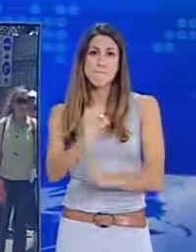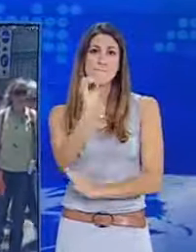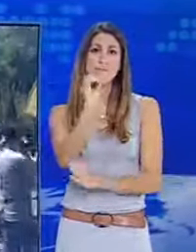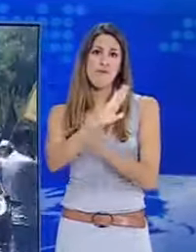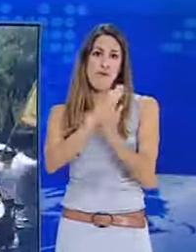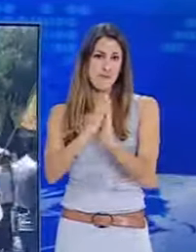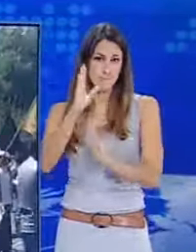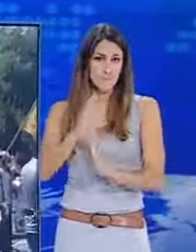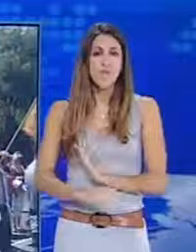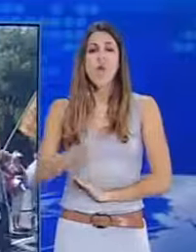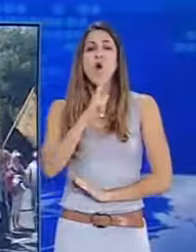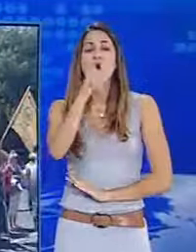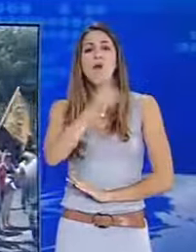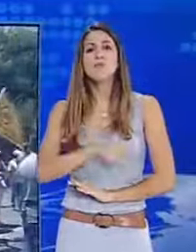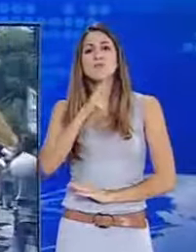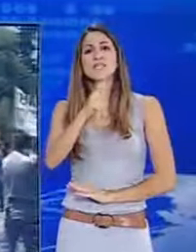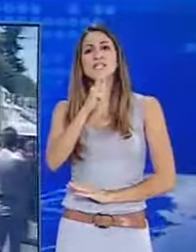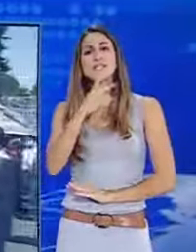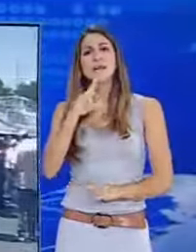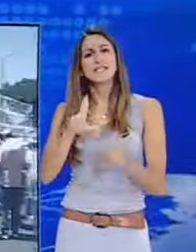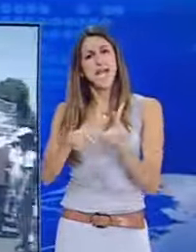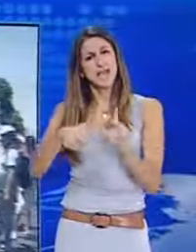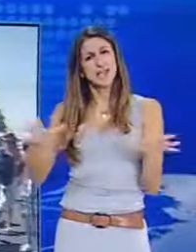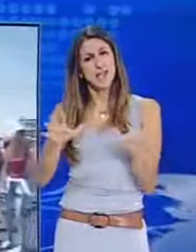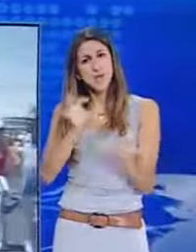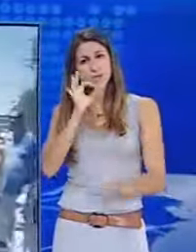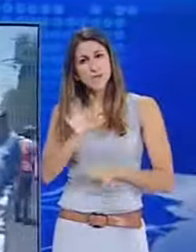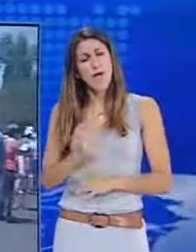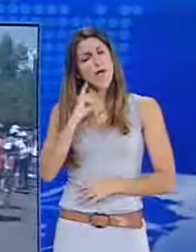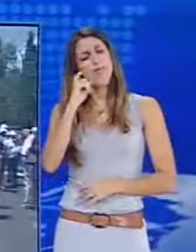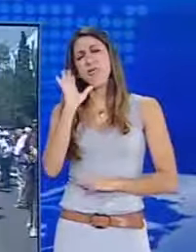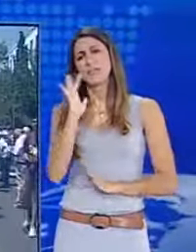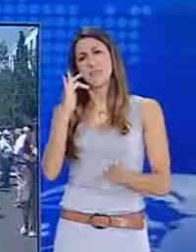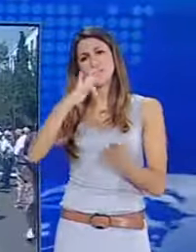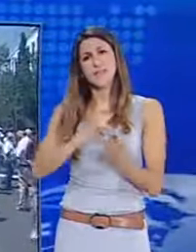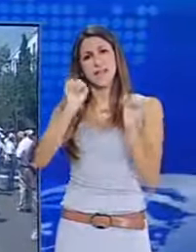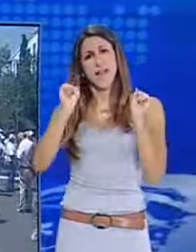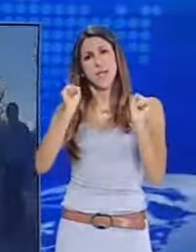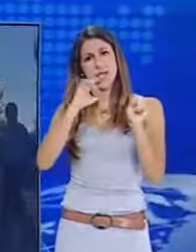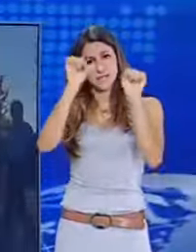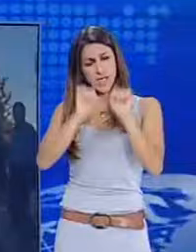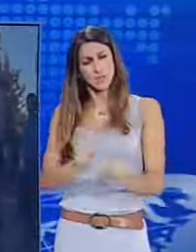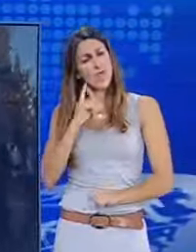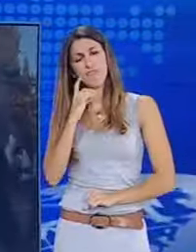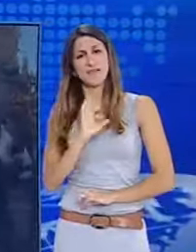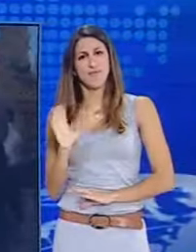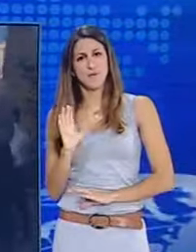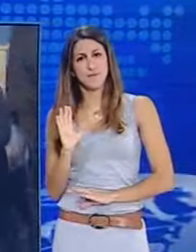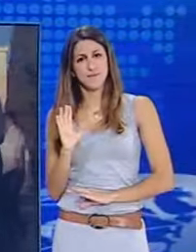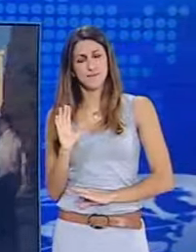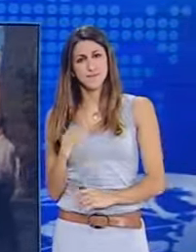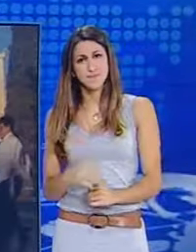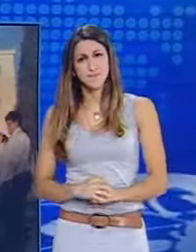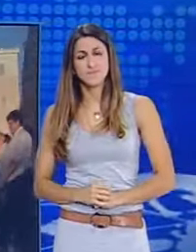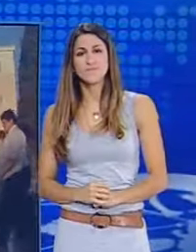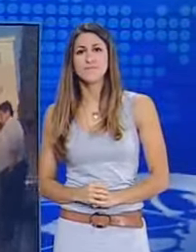Μιλώντας στο ΣΚΑΙ, ο Υπουργός Υγείας είπε ακόμα πως δεν σχεδιάζεται το κλείσιμο των κέντρων υγείας. Υπερσεφίστηκε στο φερινό